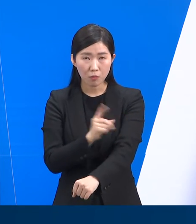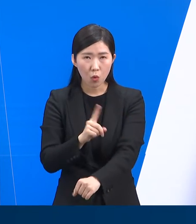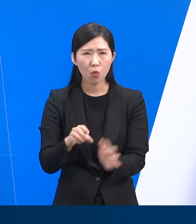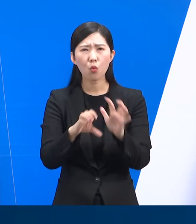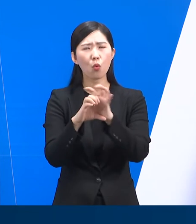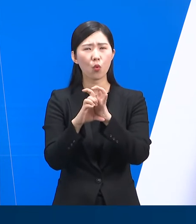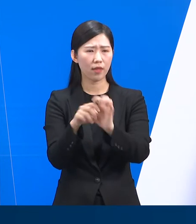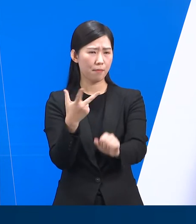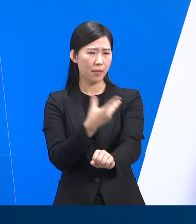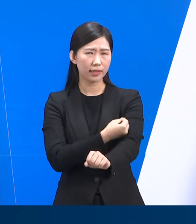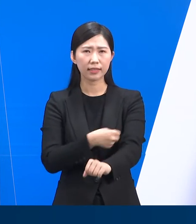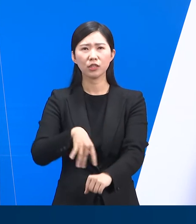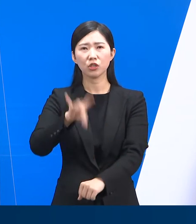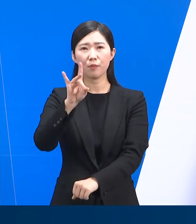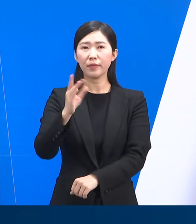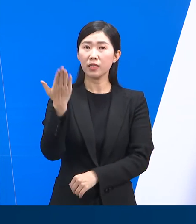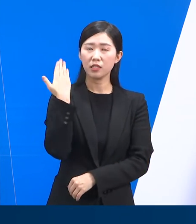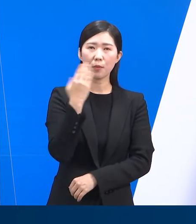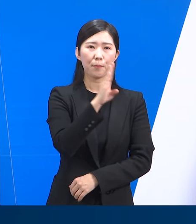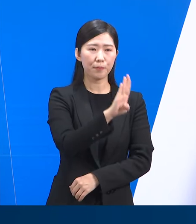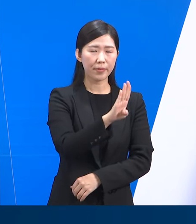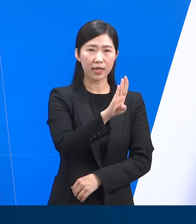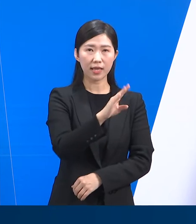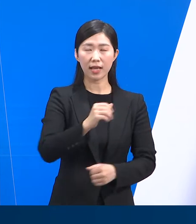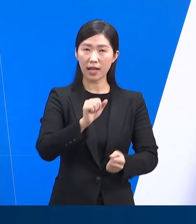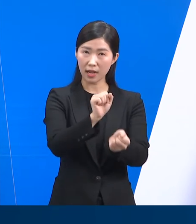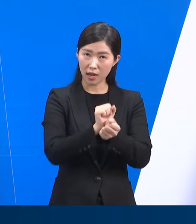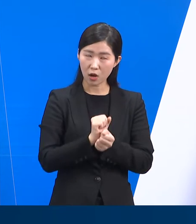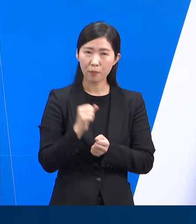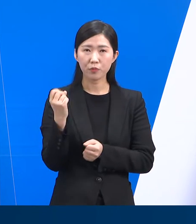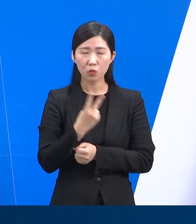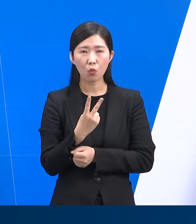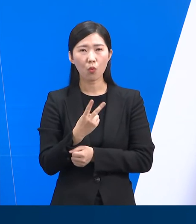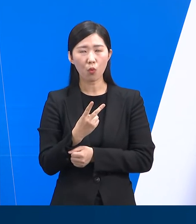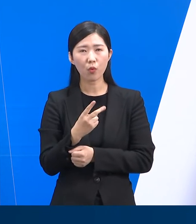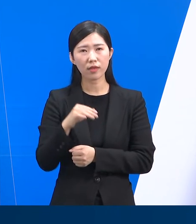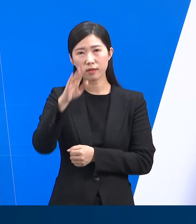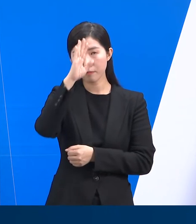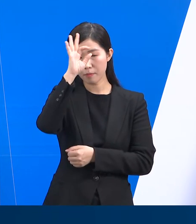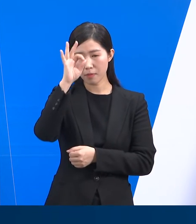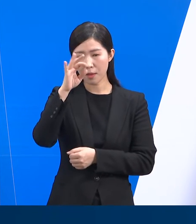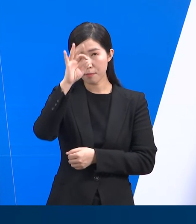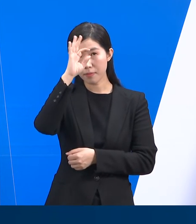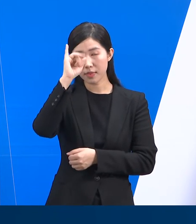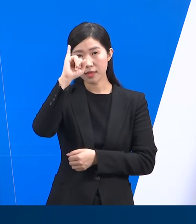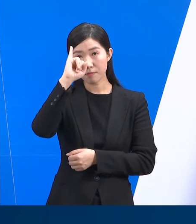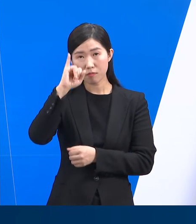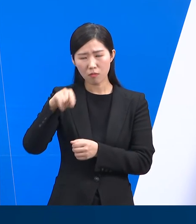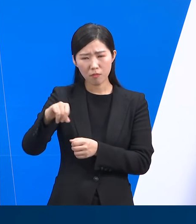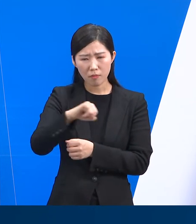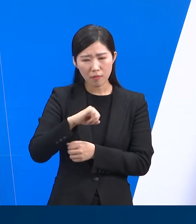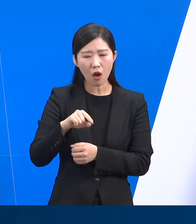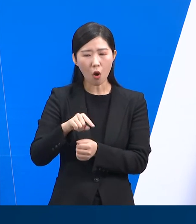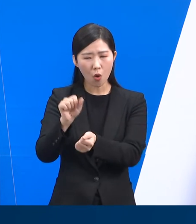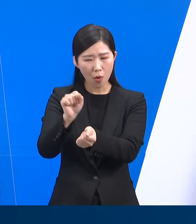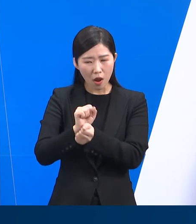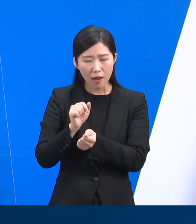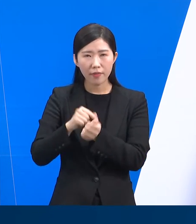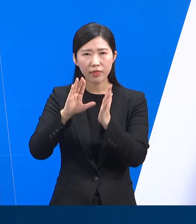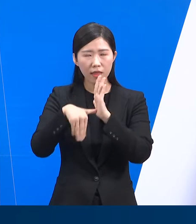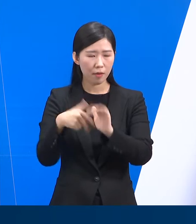처음으로 기존의 비염관념, 인프렌자 백신 등의 생산 방식과 동일한 유전자 제조화 방식으로 개발된 백신입니다.